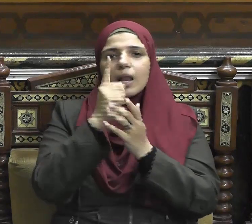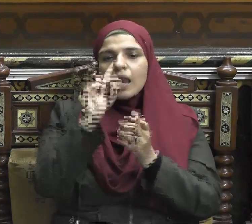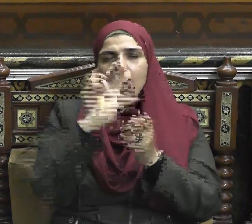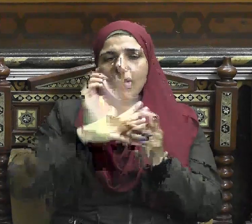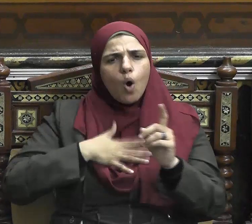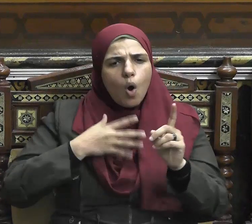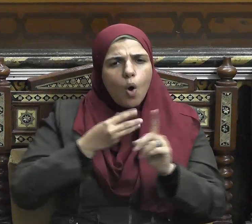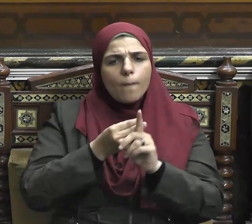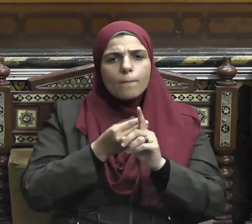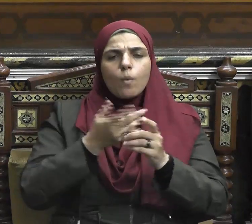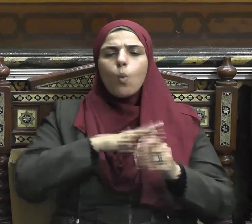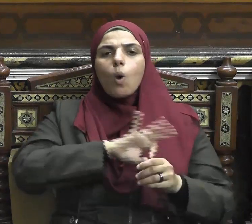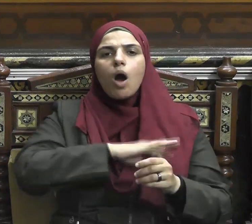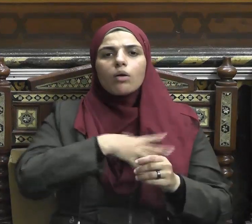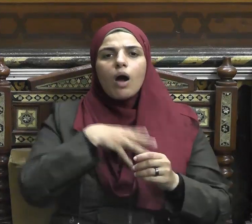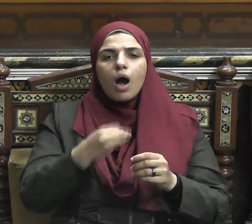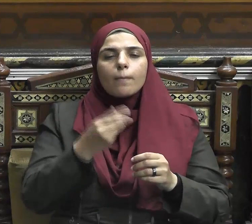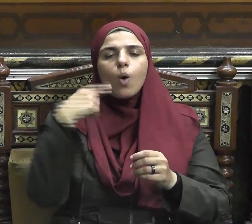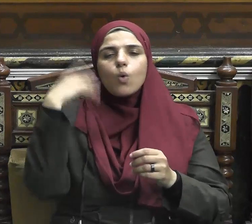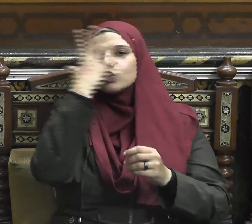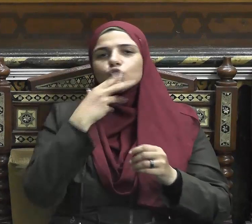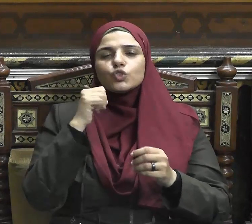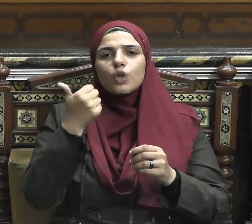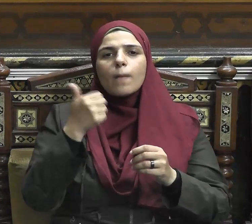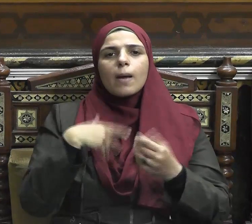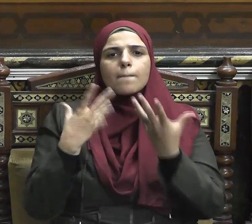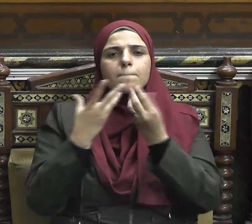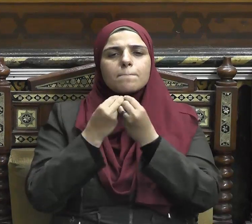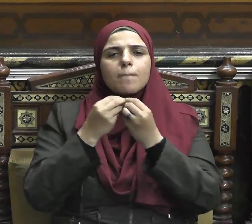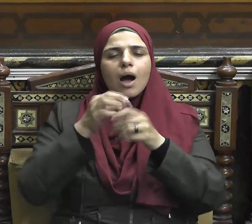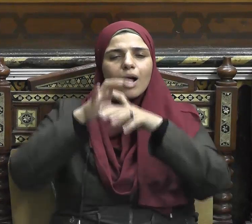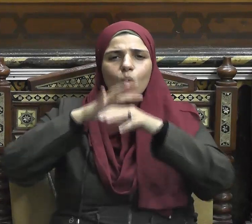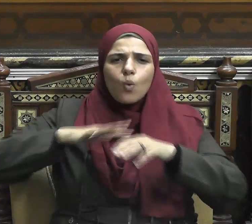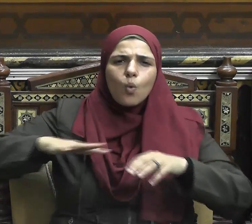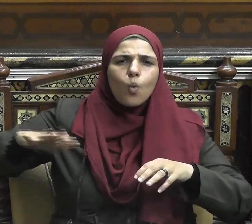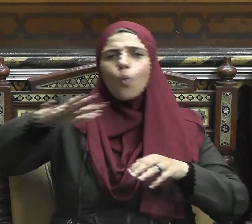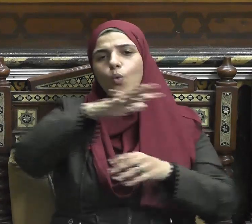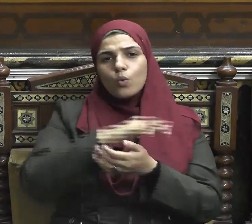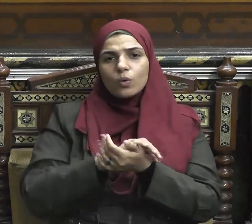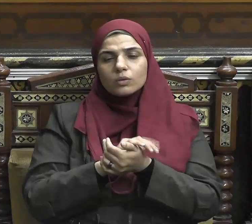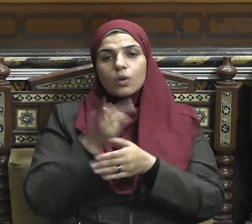صلى الله عليه وسلم وحسن خلق وخشوع